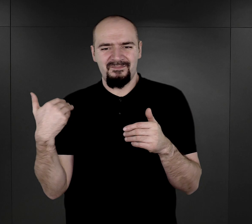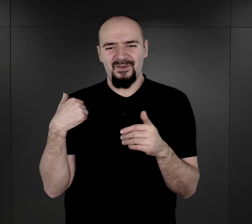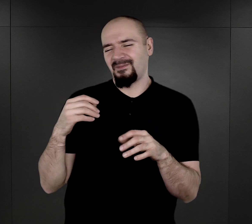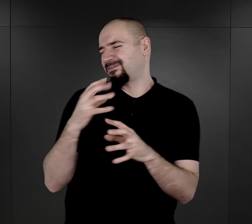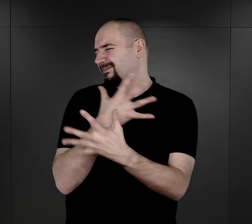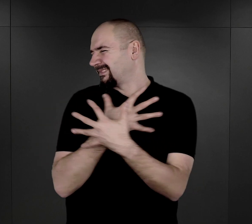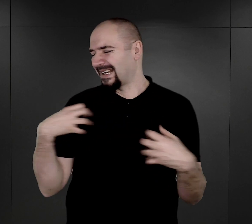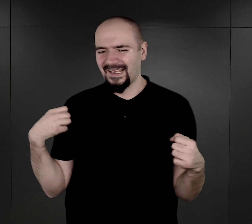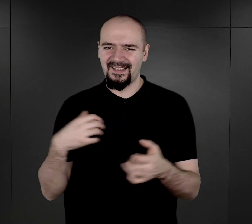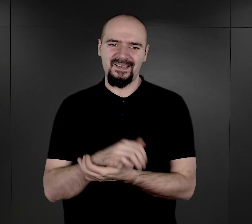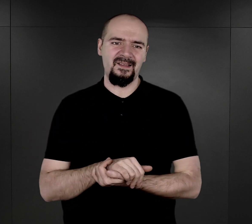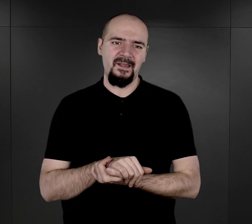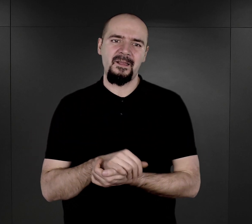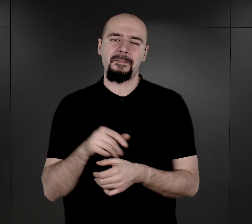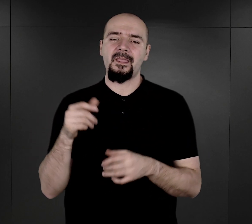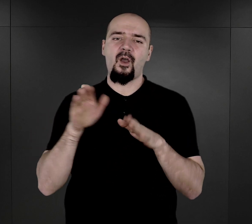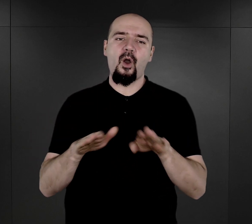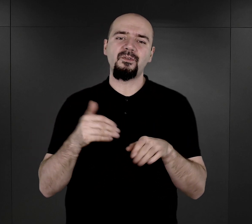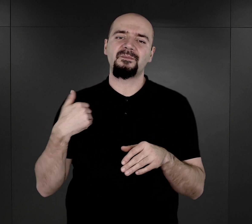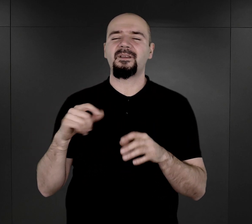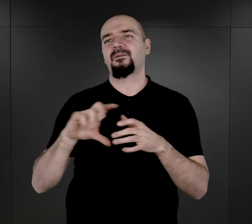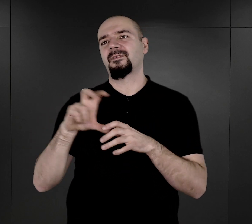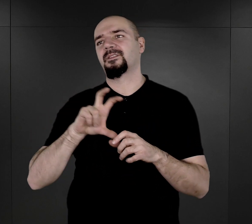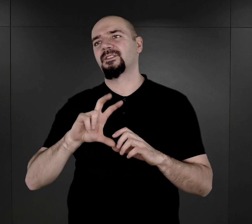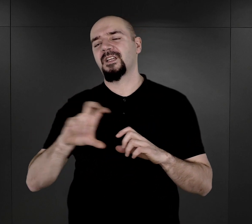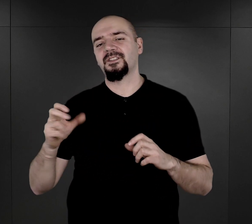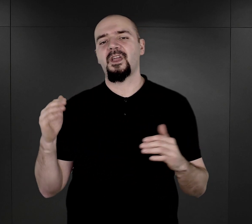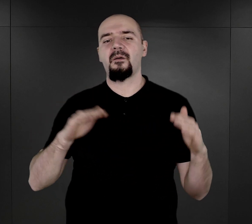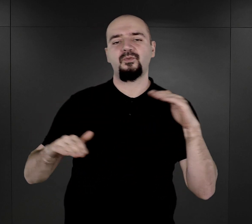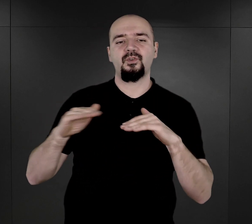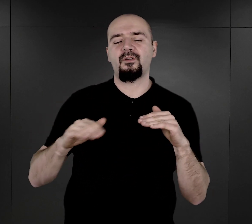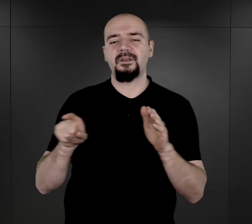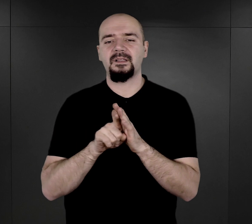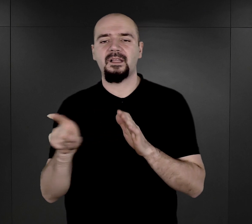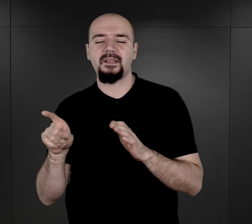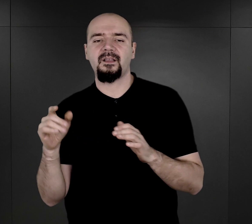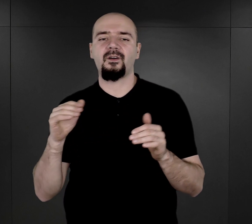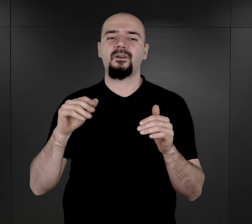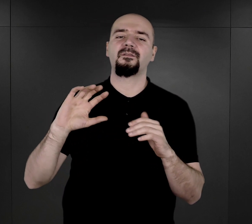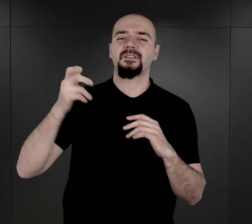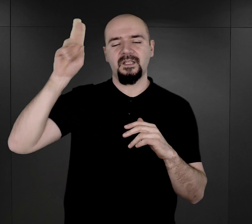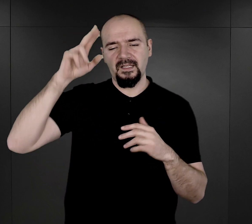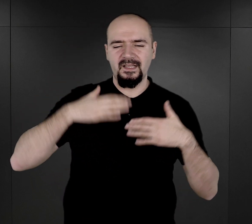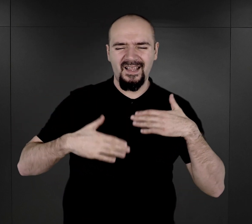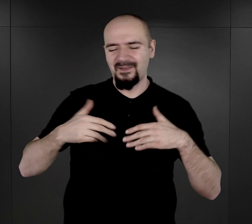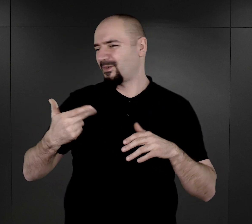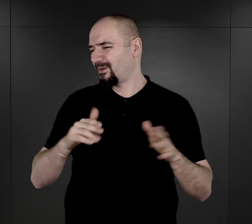katastrofalne. Obóz był w trakcie budowy, w związku z tym urządzenia sanitarne były niegotowe. Również